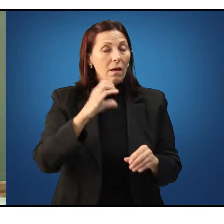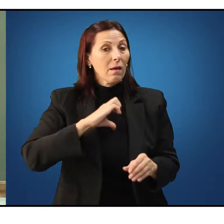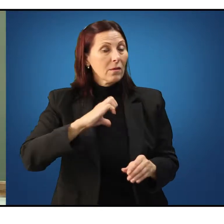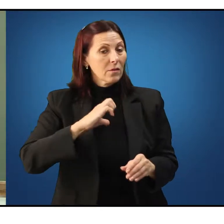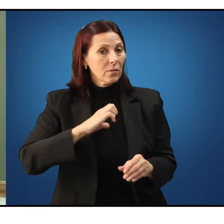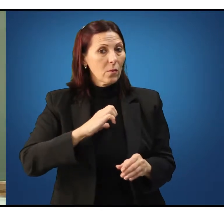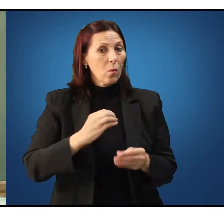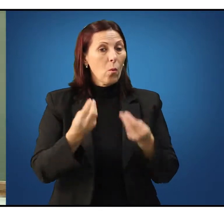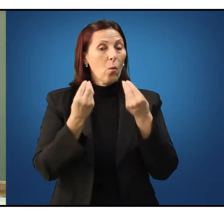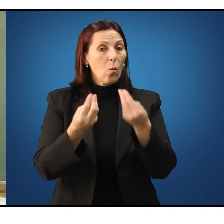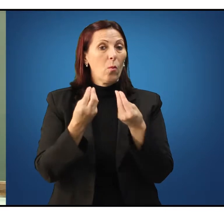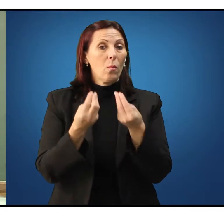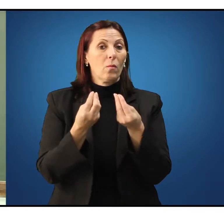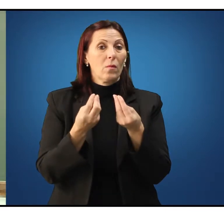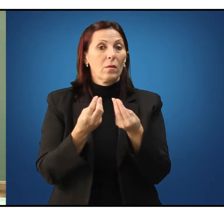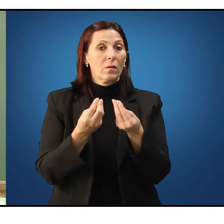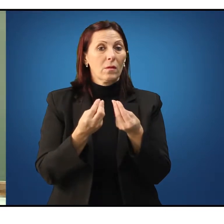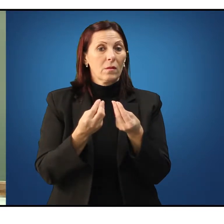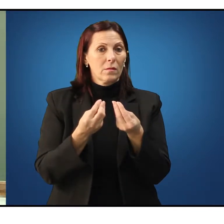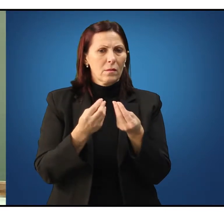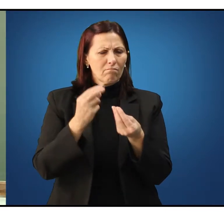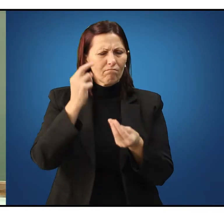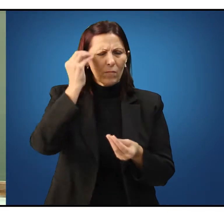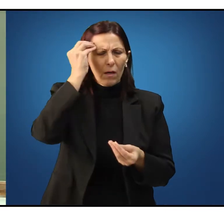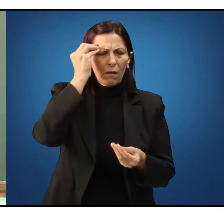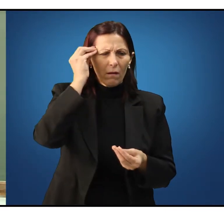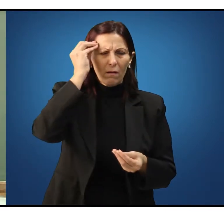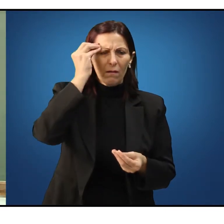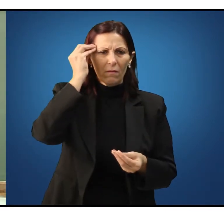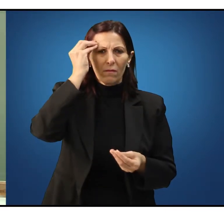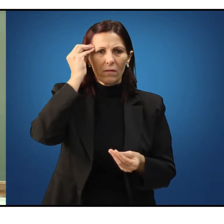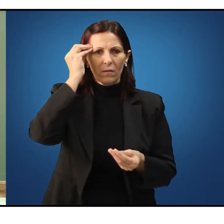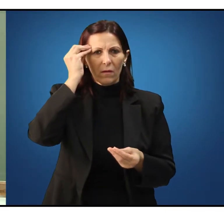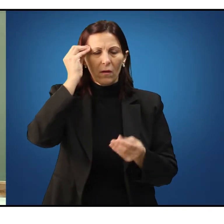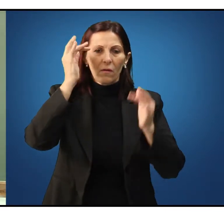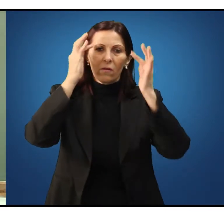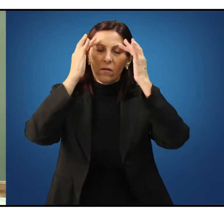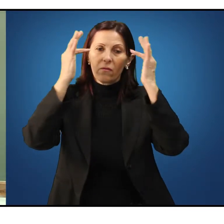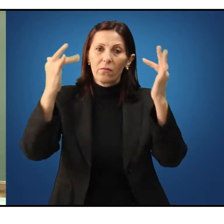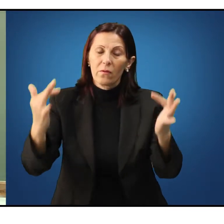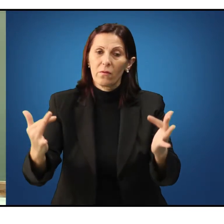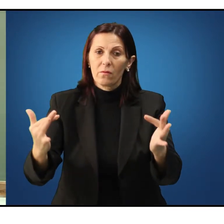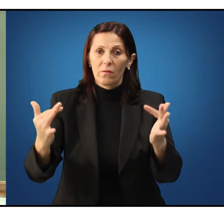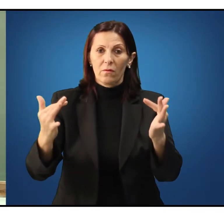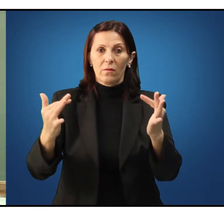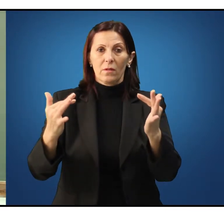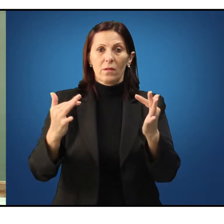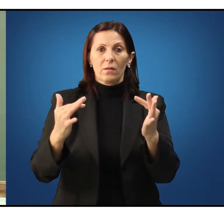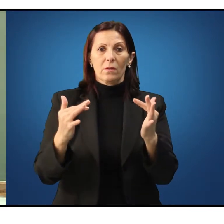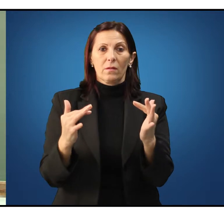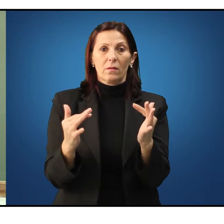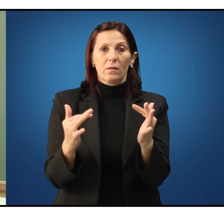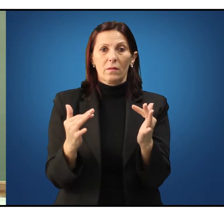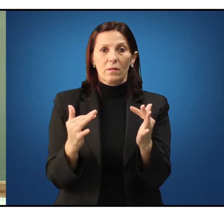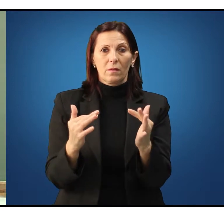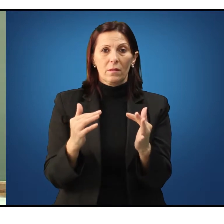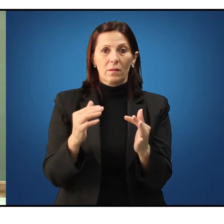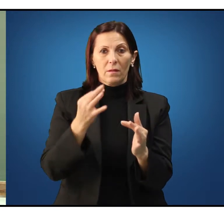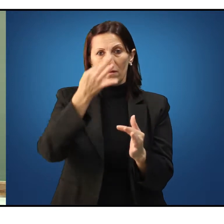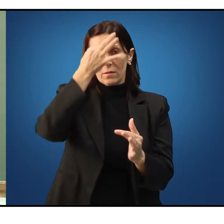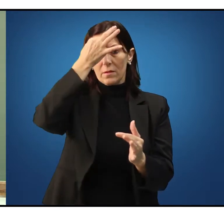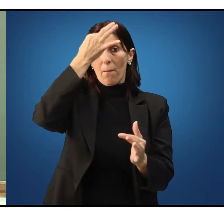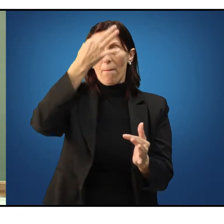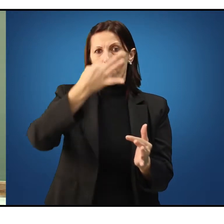como a reflexão filosófica sobre a moral.